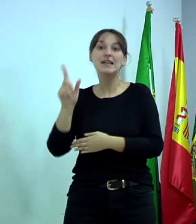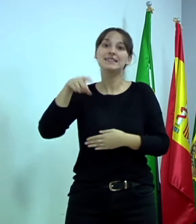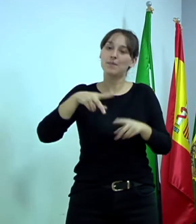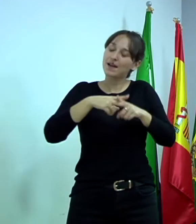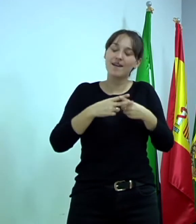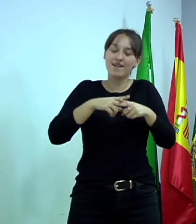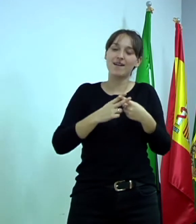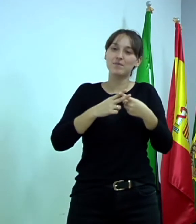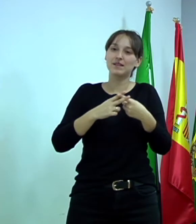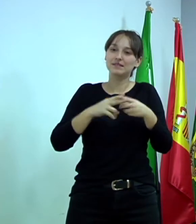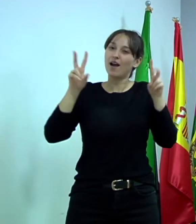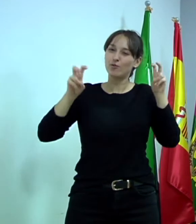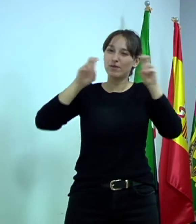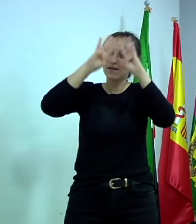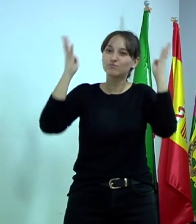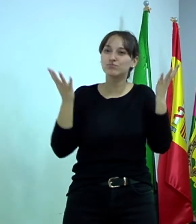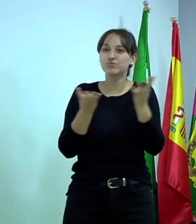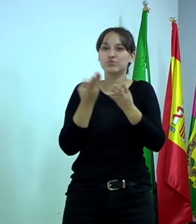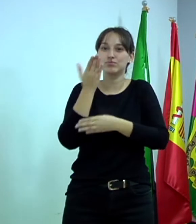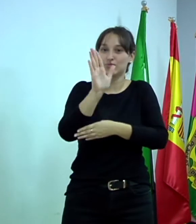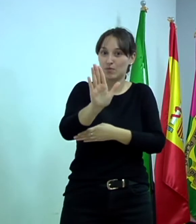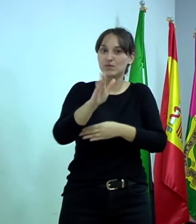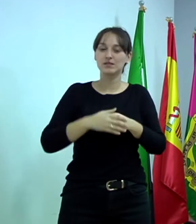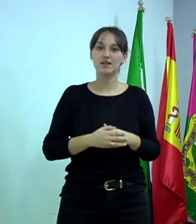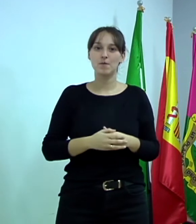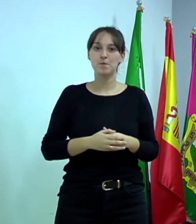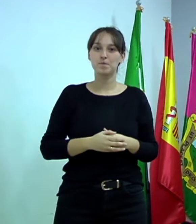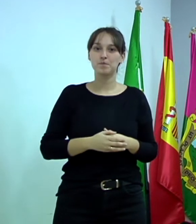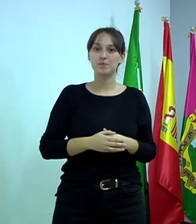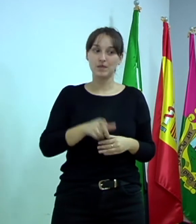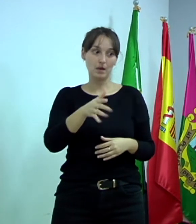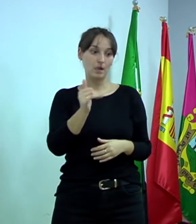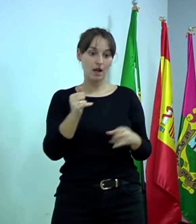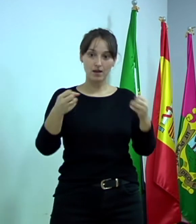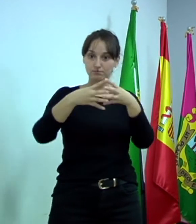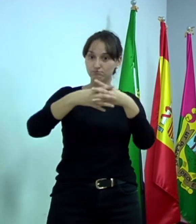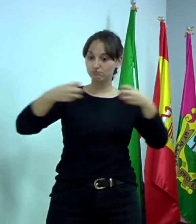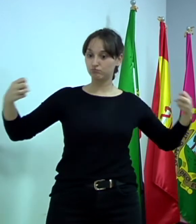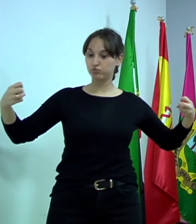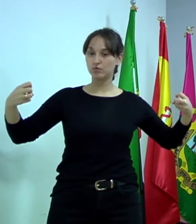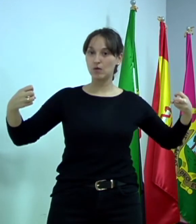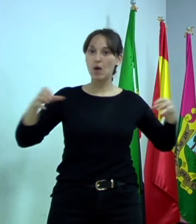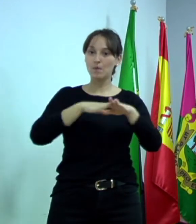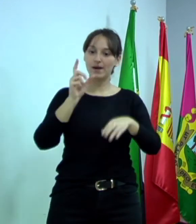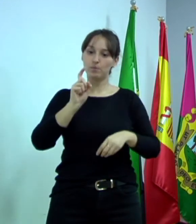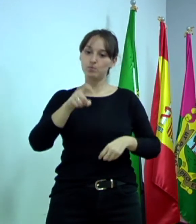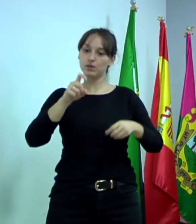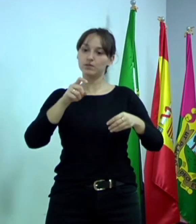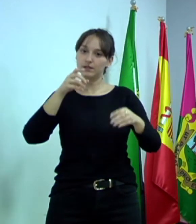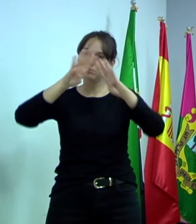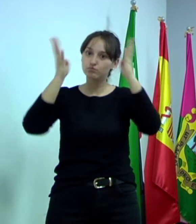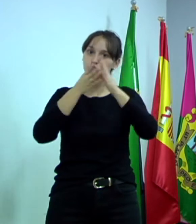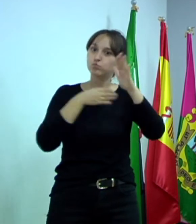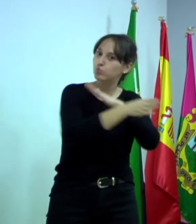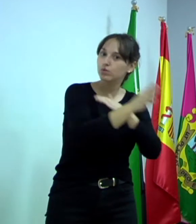Hay un enlace que está ahí, que está para que le sepáis. Espera que os lo digo ahora